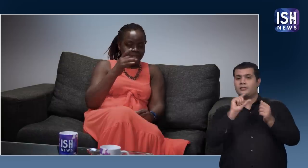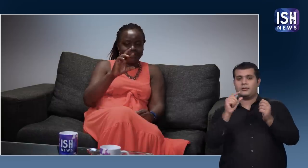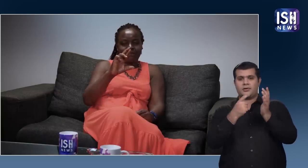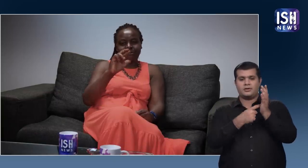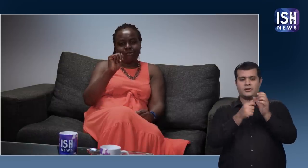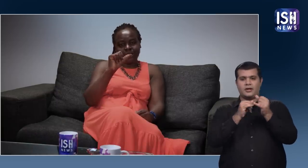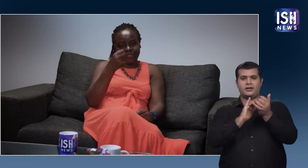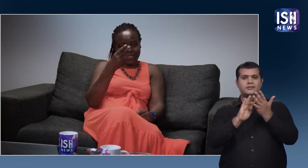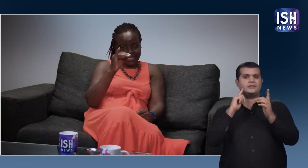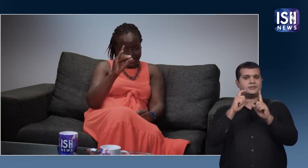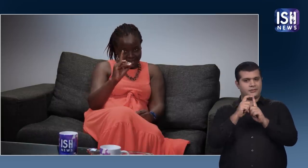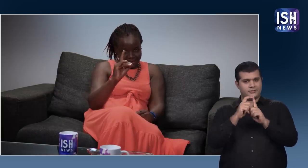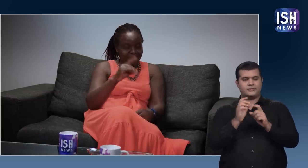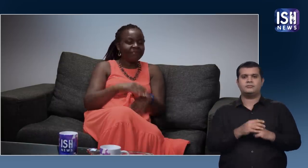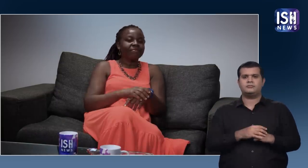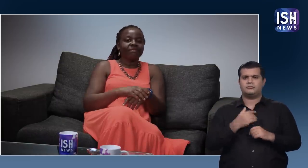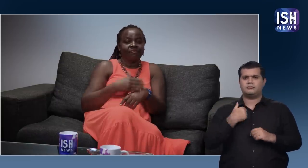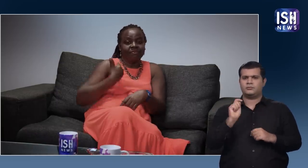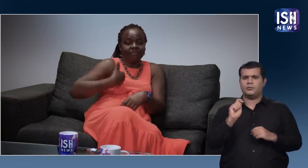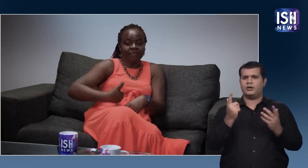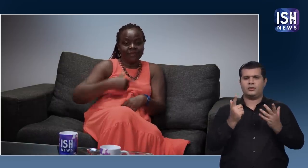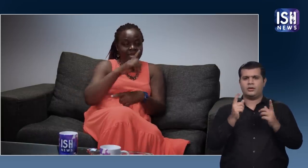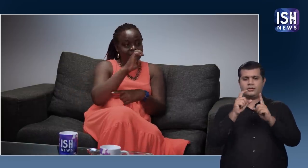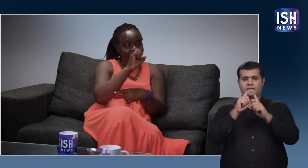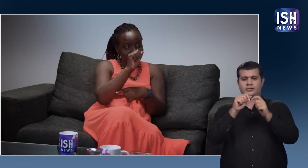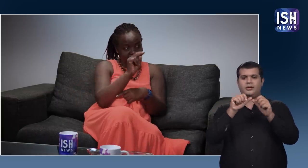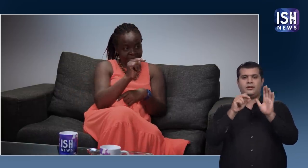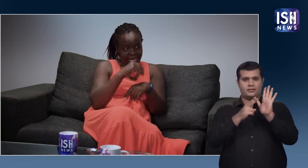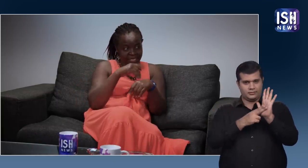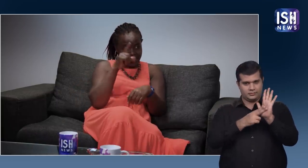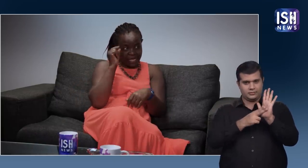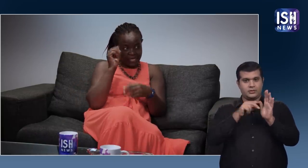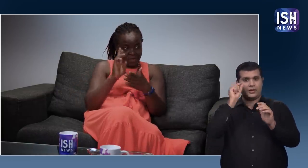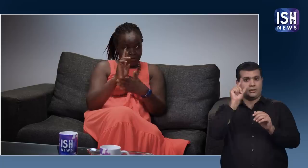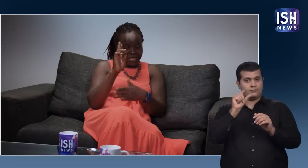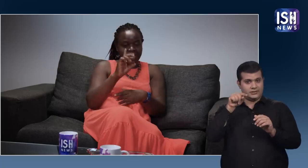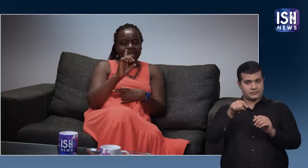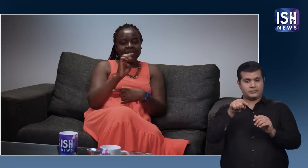मेरा सर नेम राशित है। मैं गैलिडेट विश्वरद्यालाई में डीन हूँ।